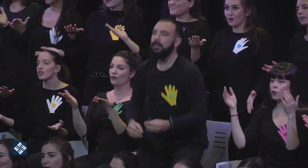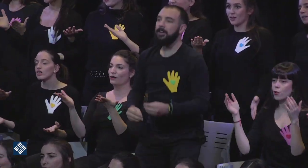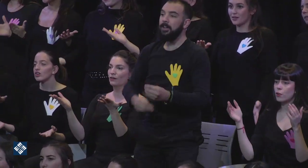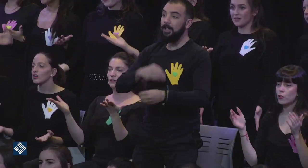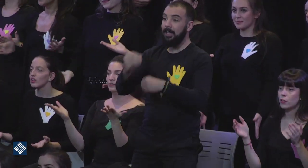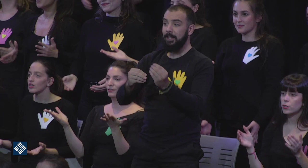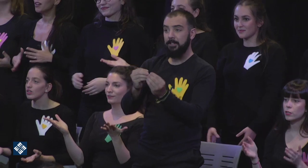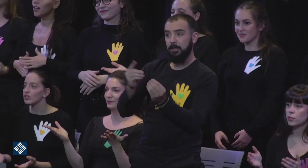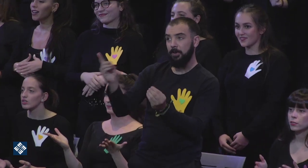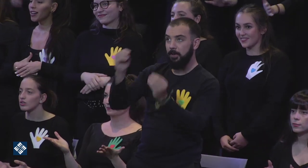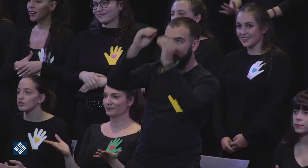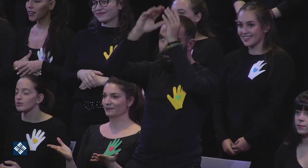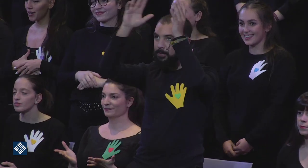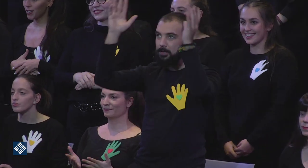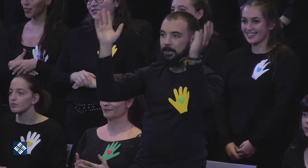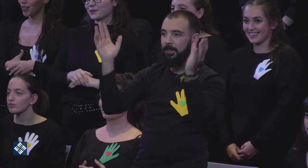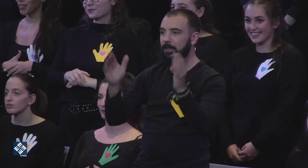Hecho con tus sueños